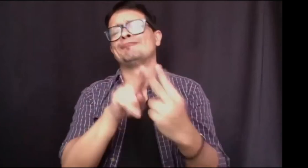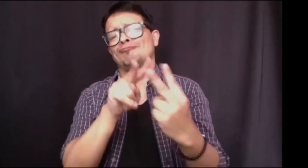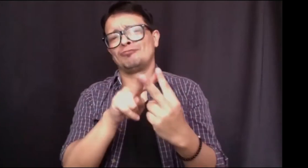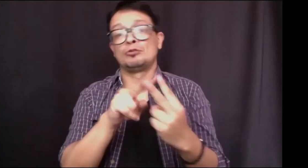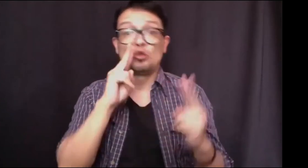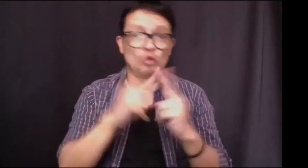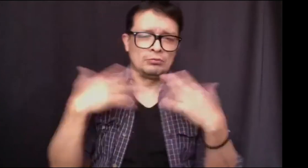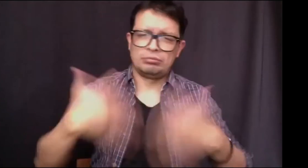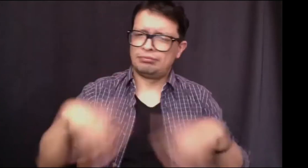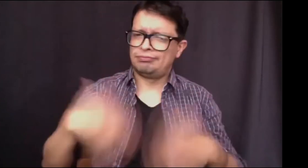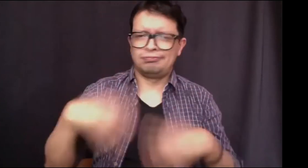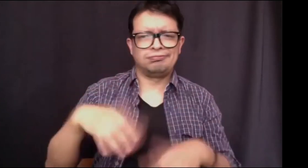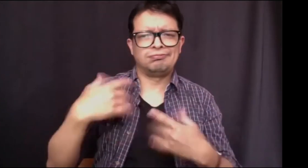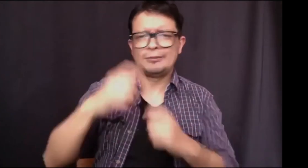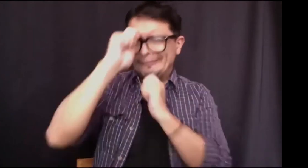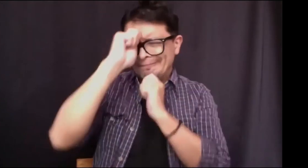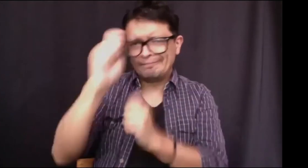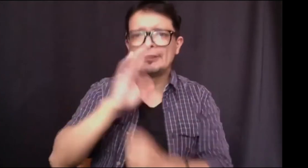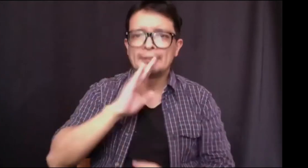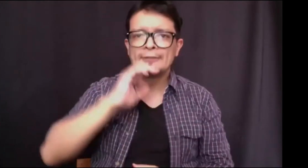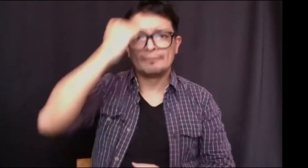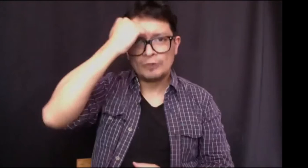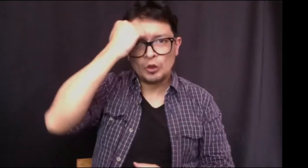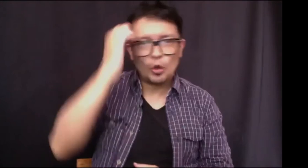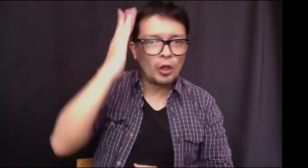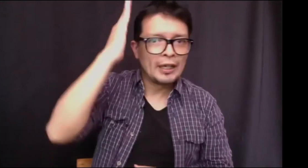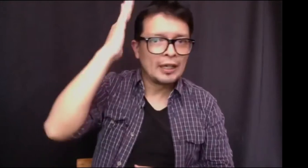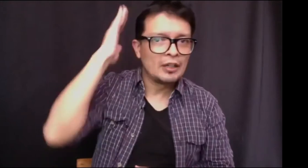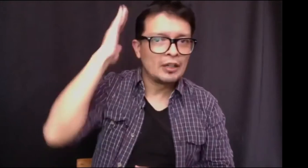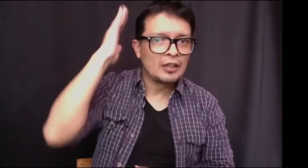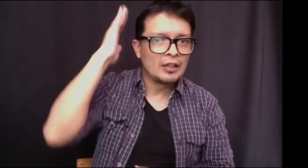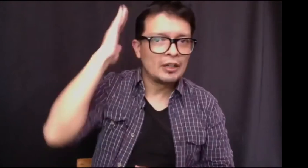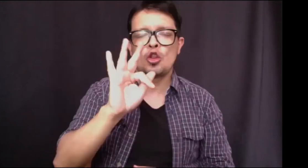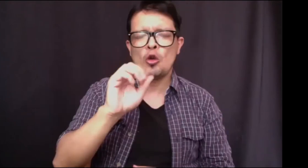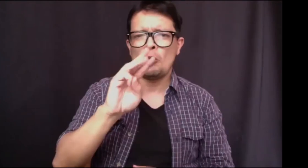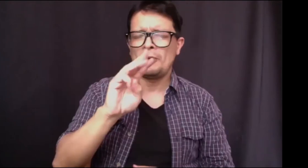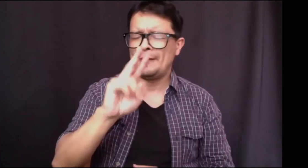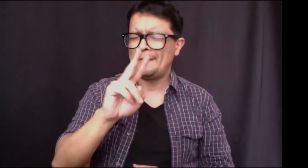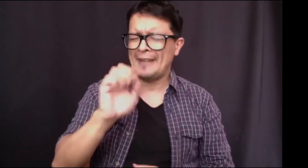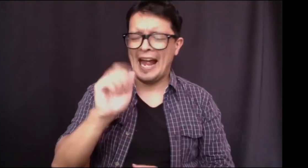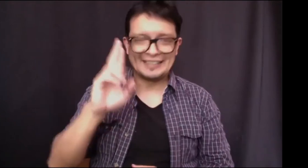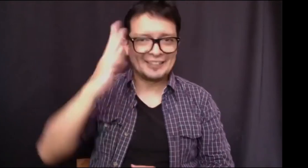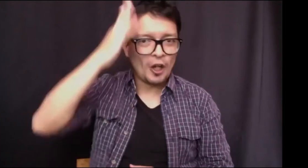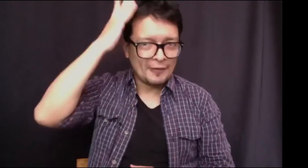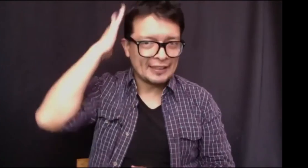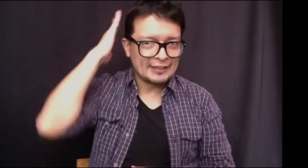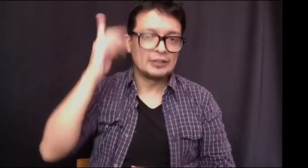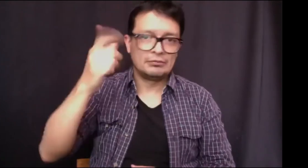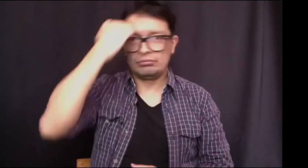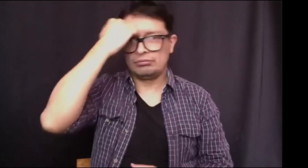conferencias, había estado anteriormente, ya conozco el proceso de la universidad, y la verdad, respeto mucho el trabajo, y admiro